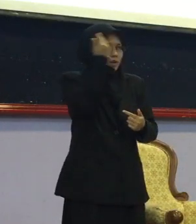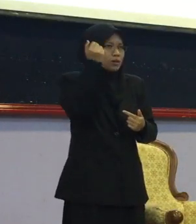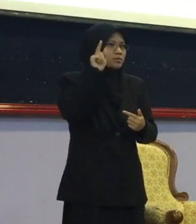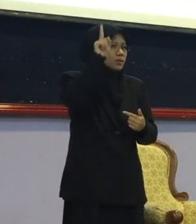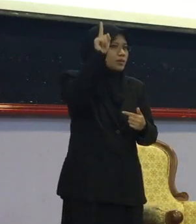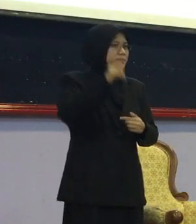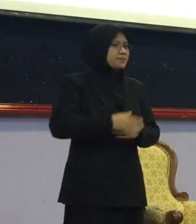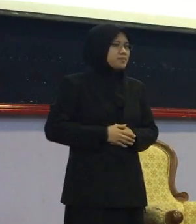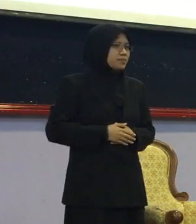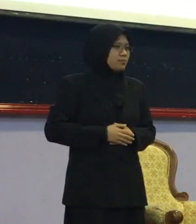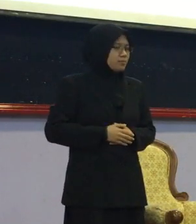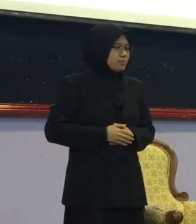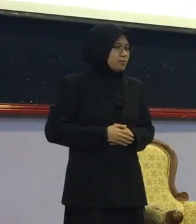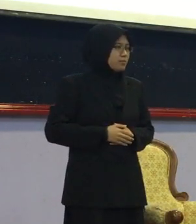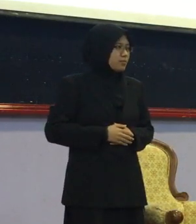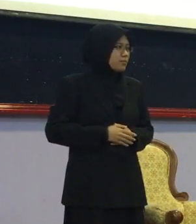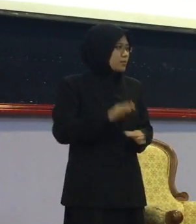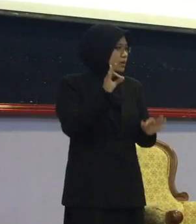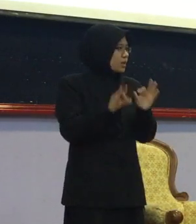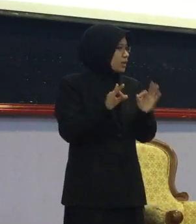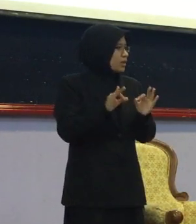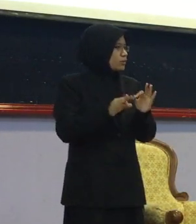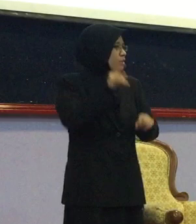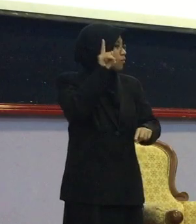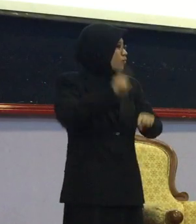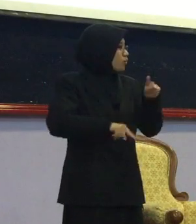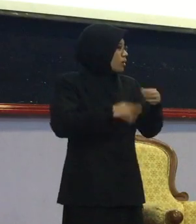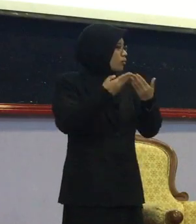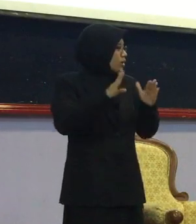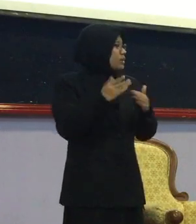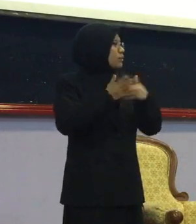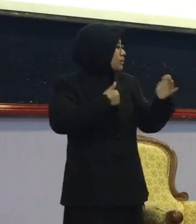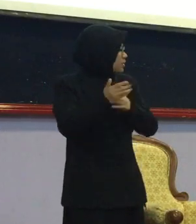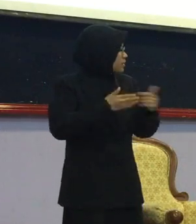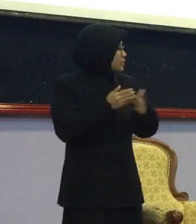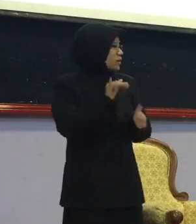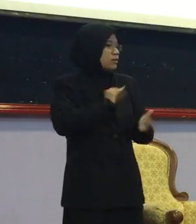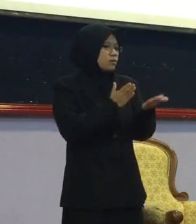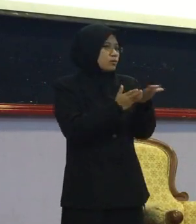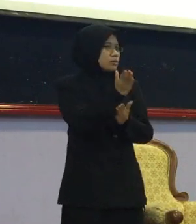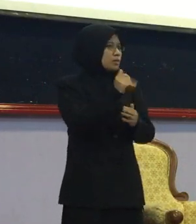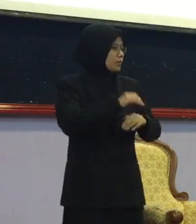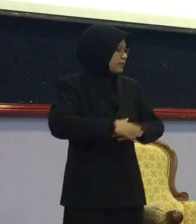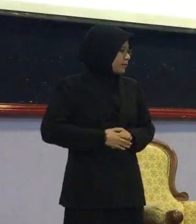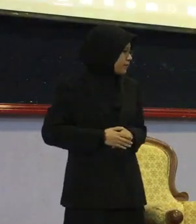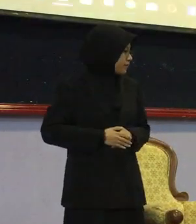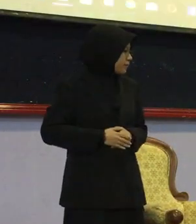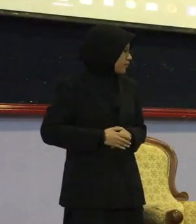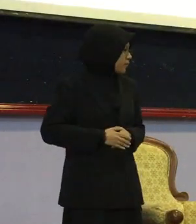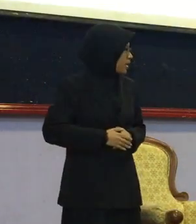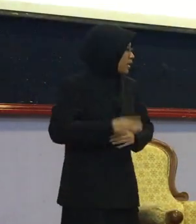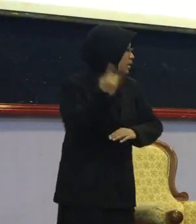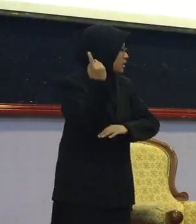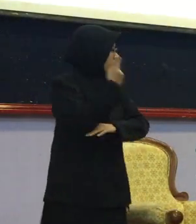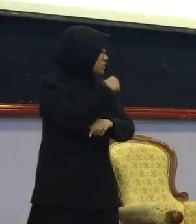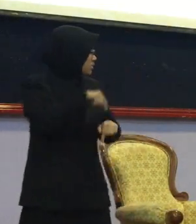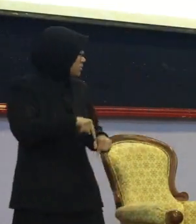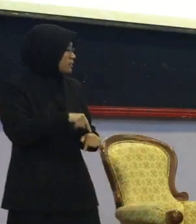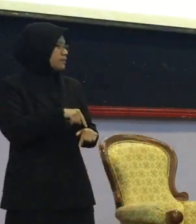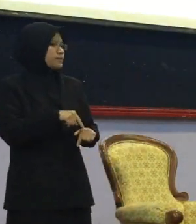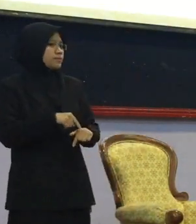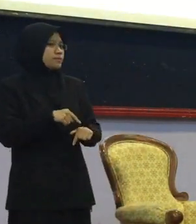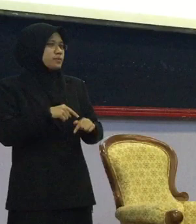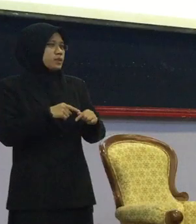manusia So kita Kalau link tak boleh buka Tak apa saya teruskan Jadi dalam hari ini Bila kita sebut tentang